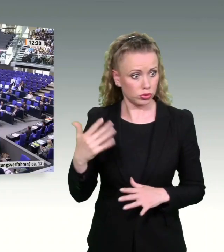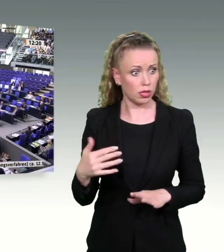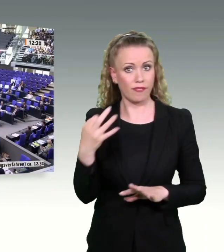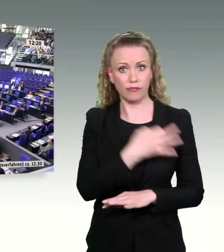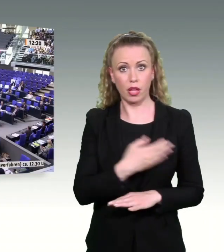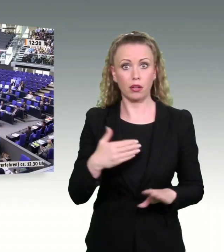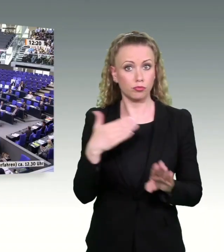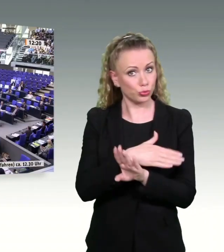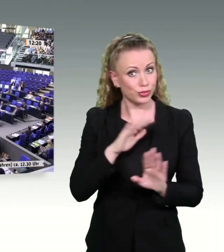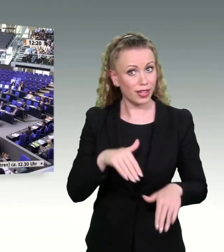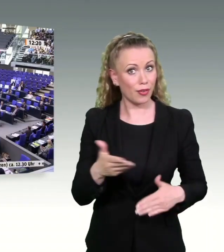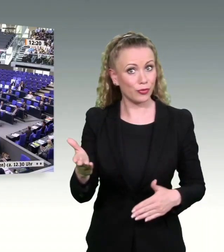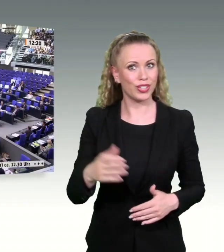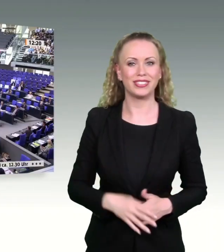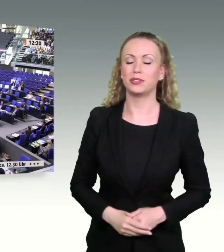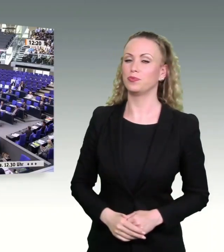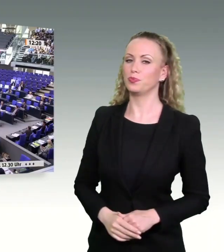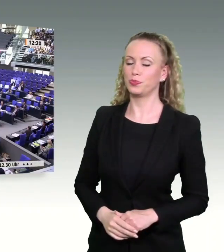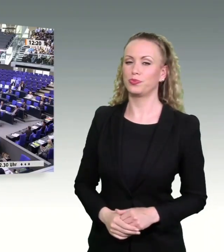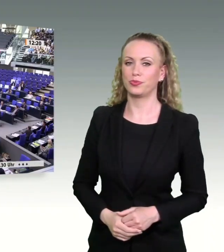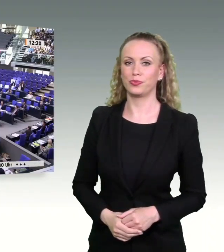Lange, lange heißt er noch. Entschuldigung.